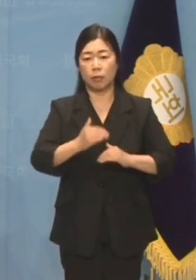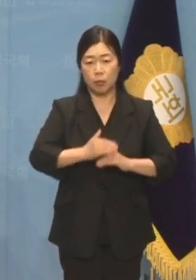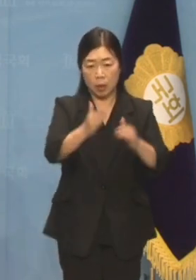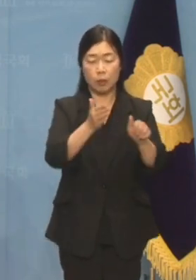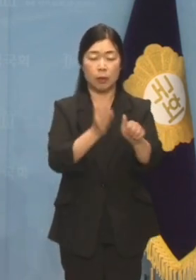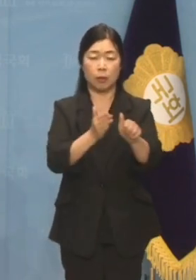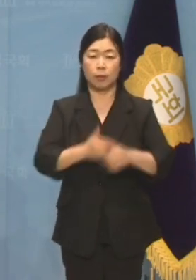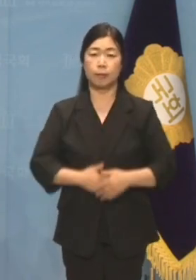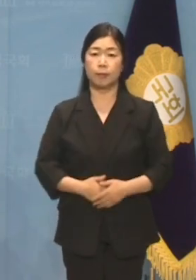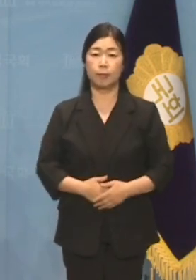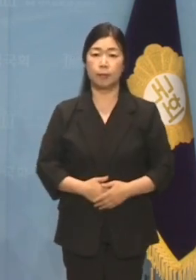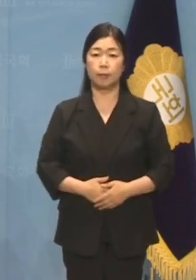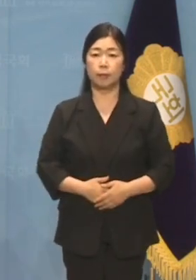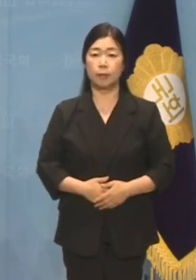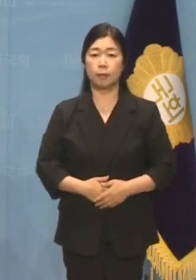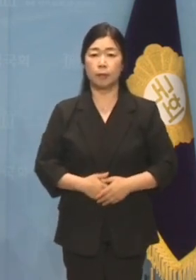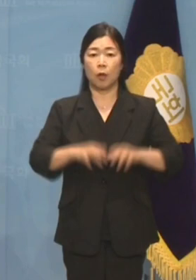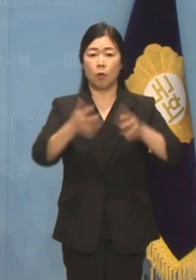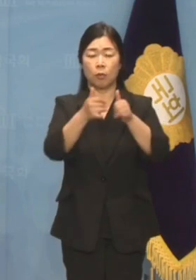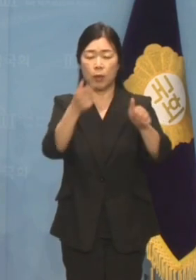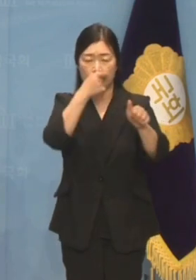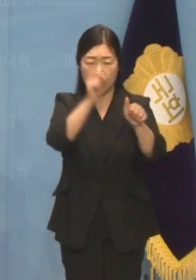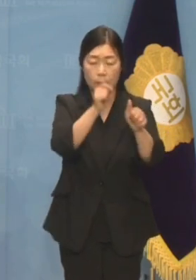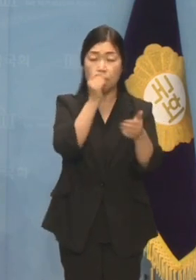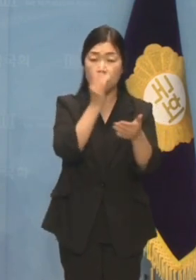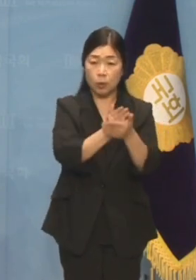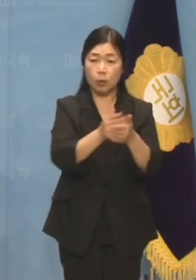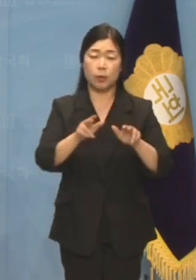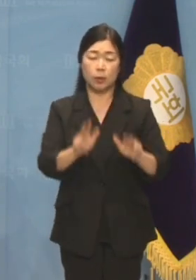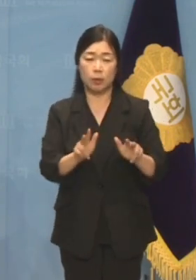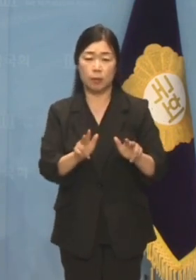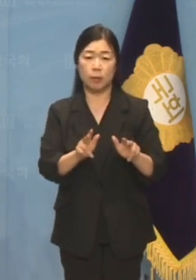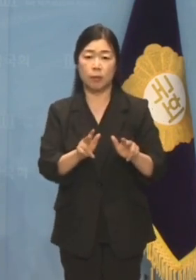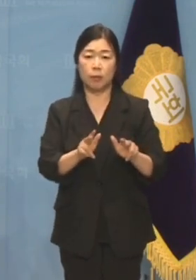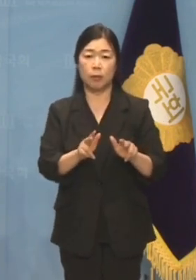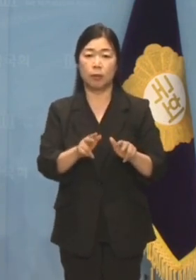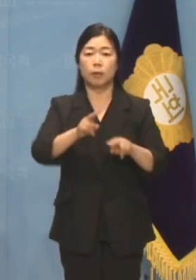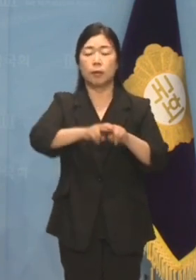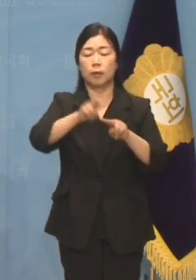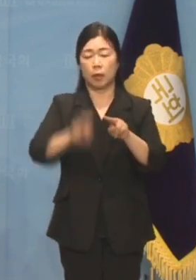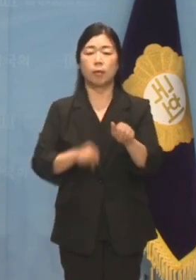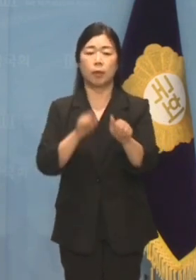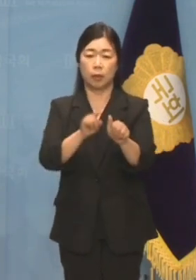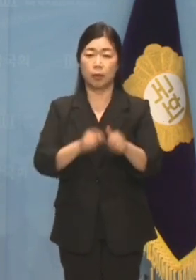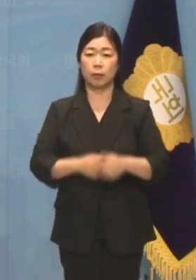원희룡 장관은 더 이상 국민을 희롱하지 말고 지금 당장 사임하기 바랍니다.